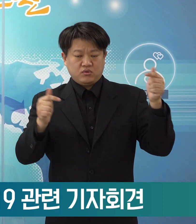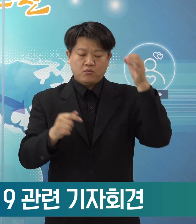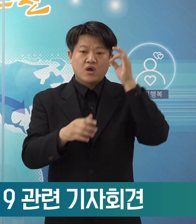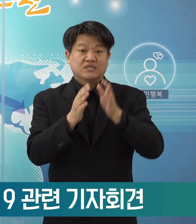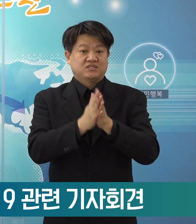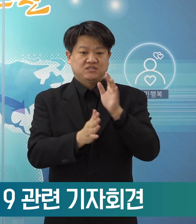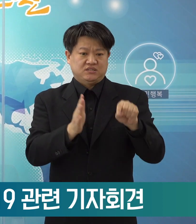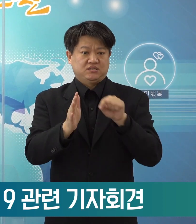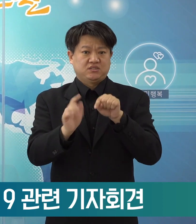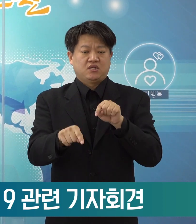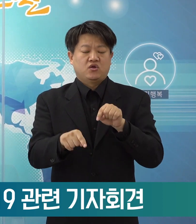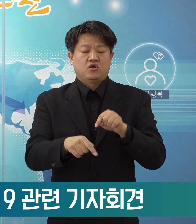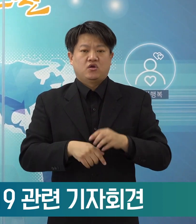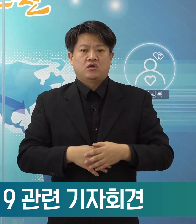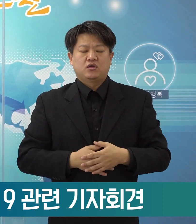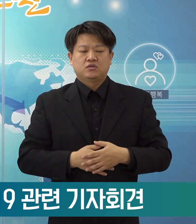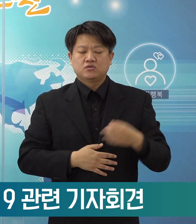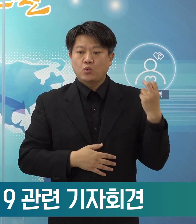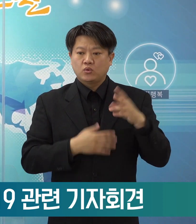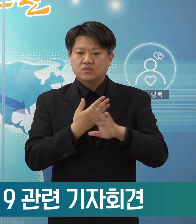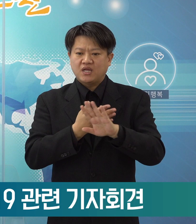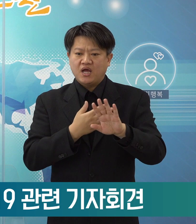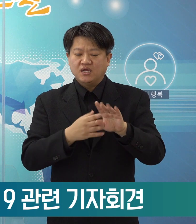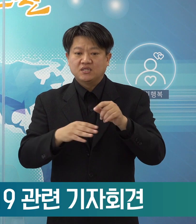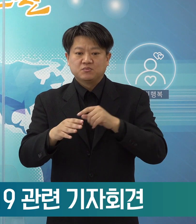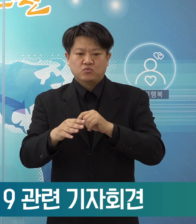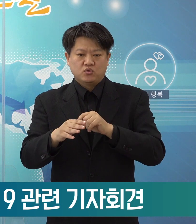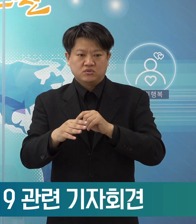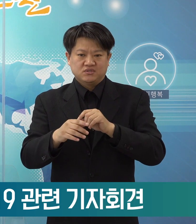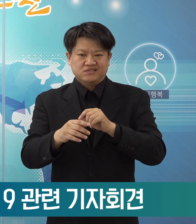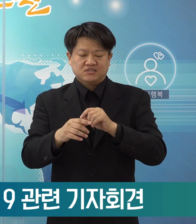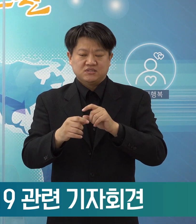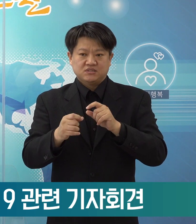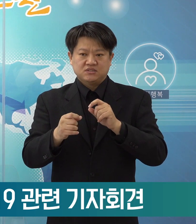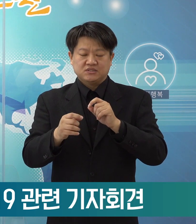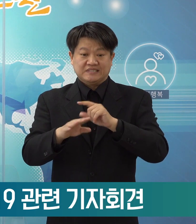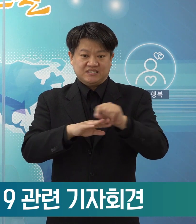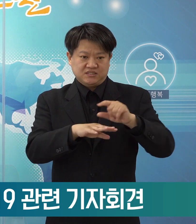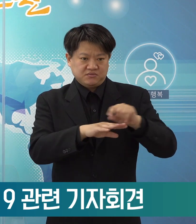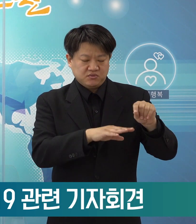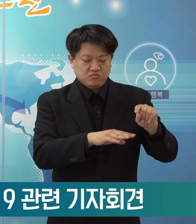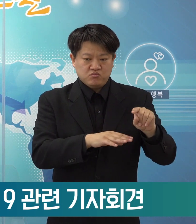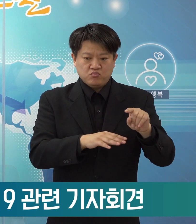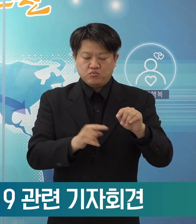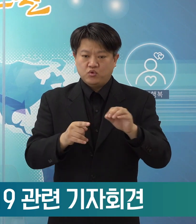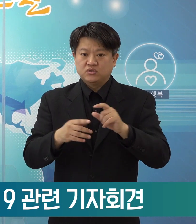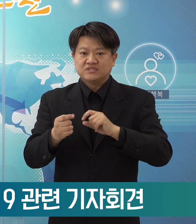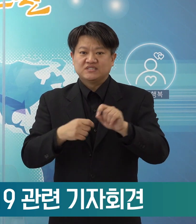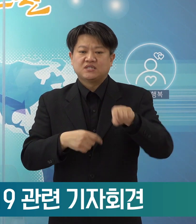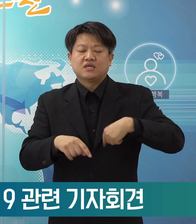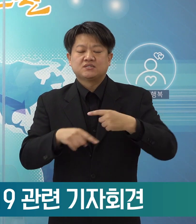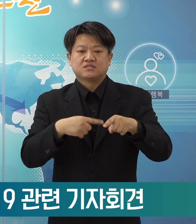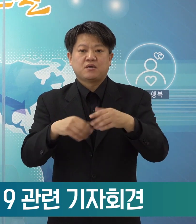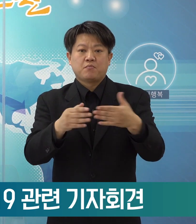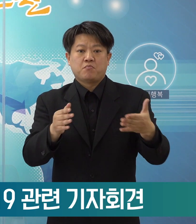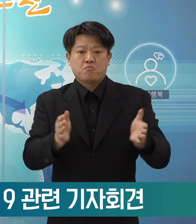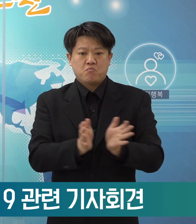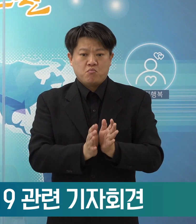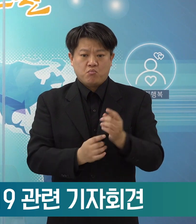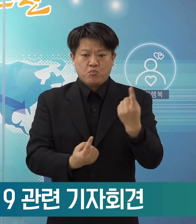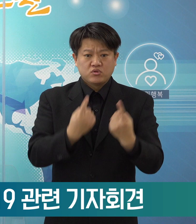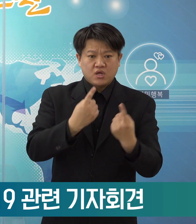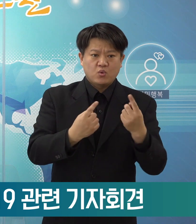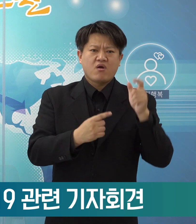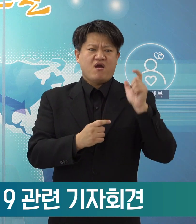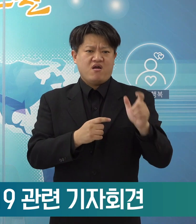시내에 또 타 지자체보다도 강화된 사회적 거리두기를 시행해